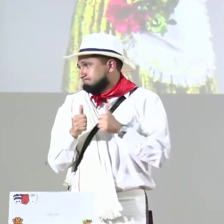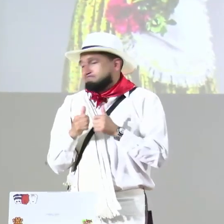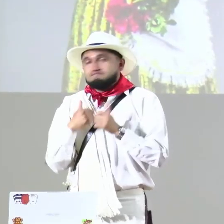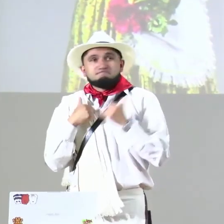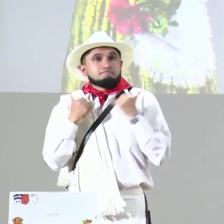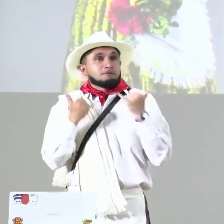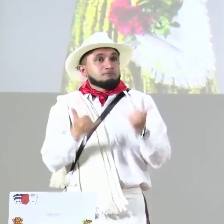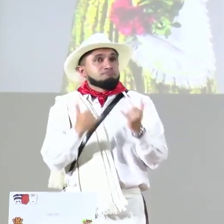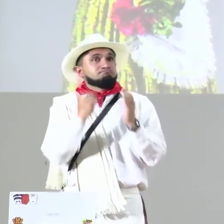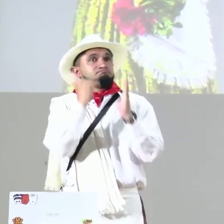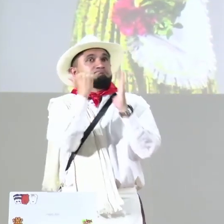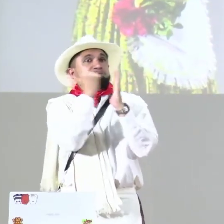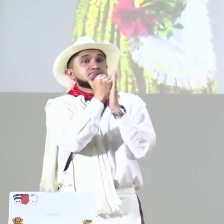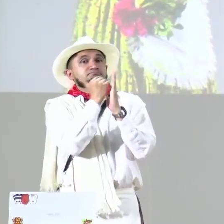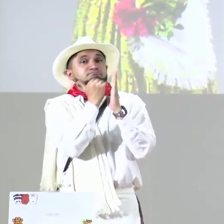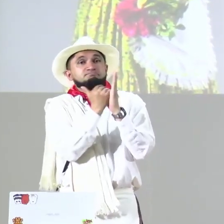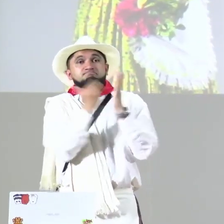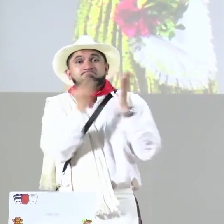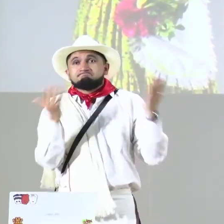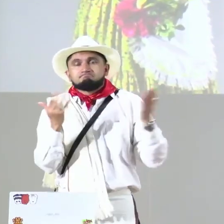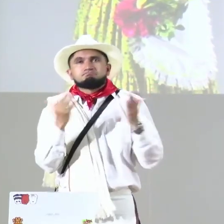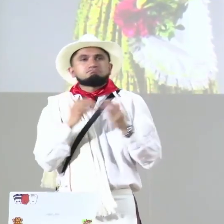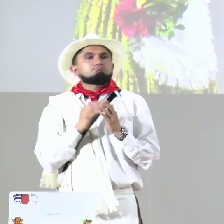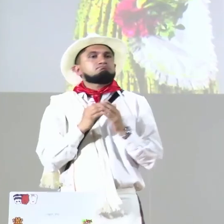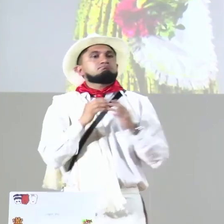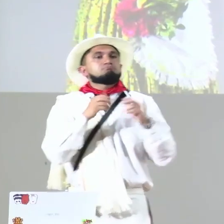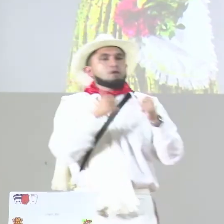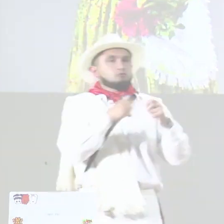y vienen las propuestas para más adelante. Continuamos.